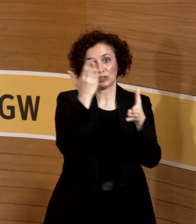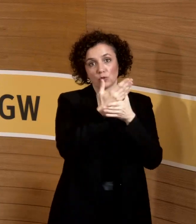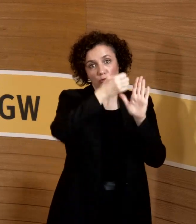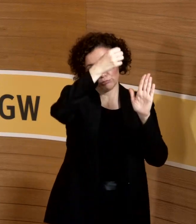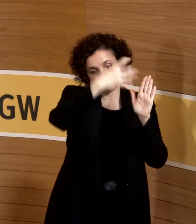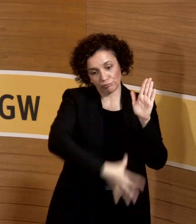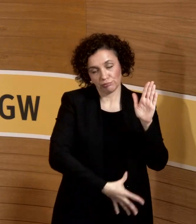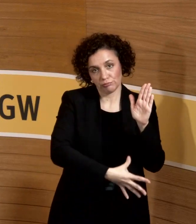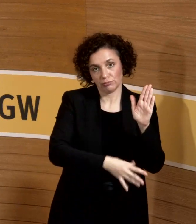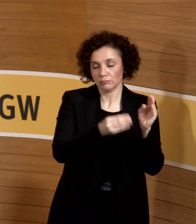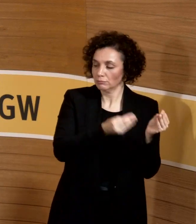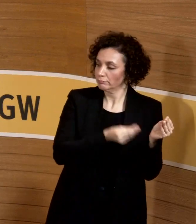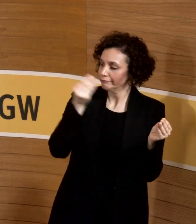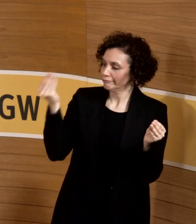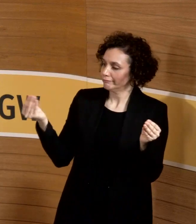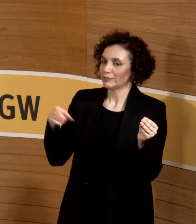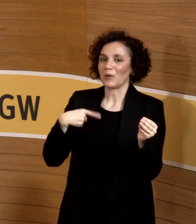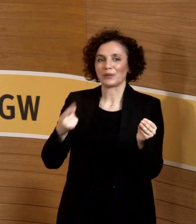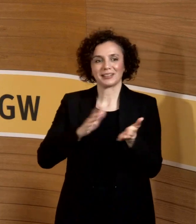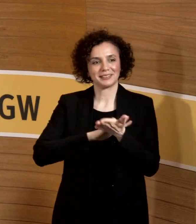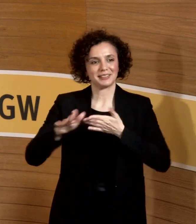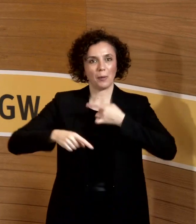und dann ist das ein sauberer Prozess.